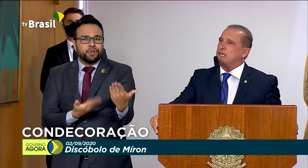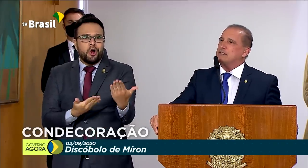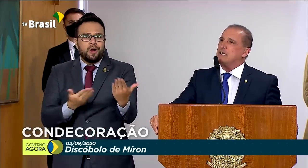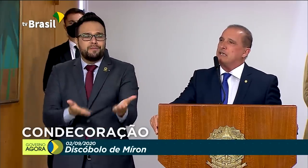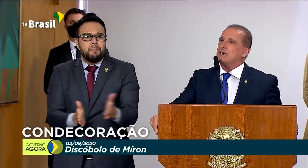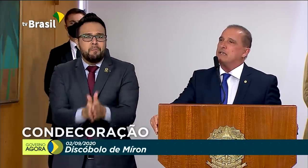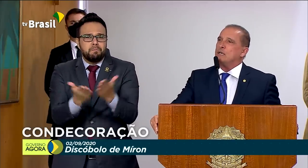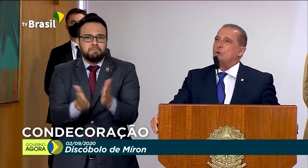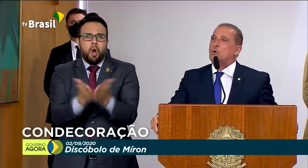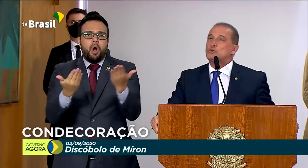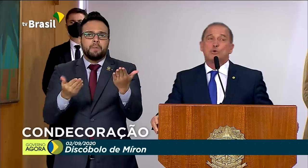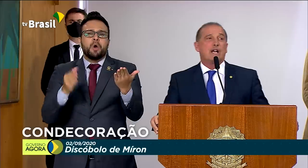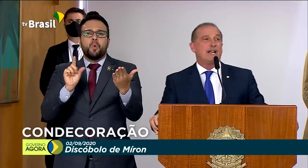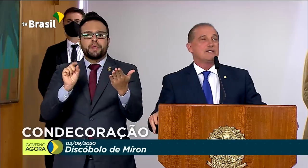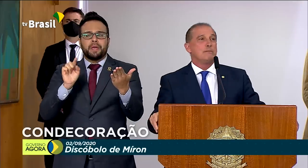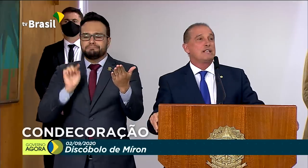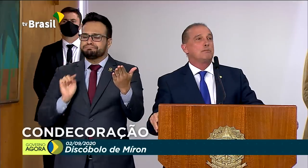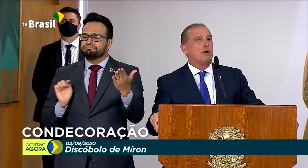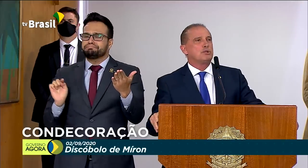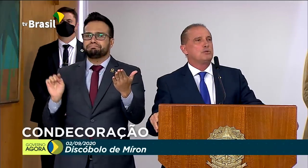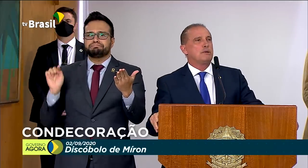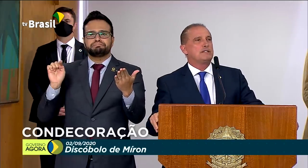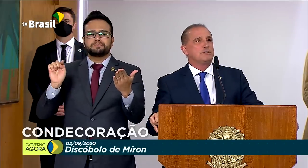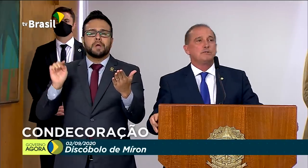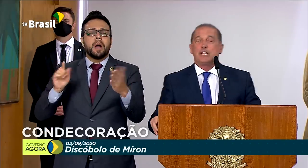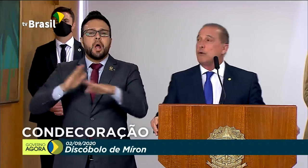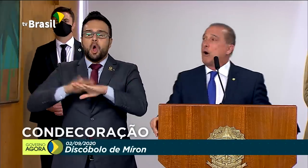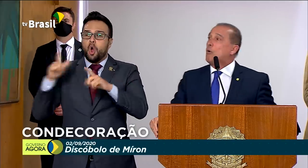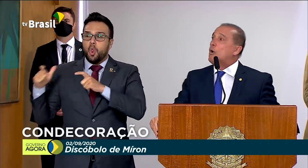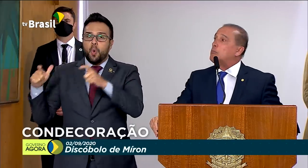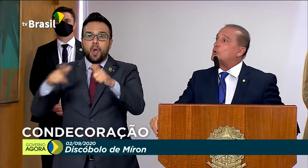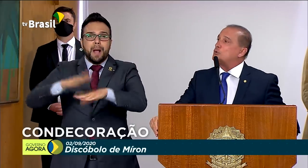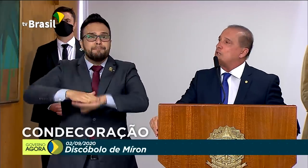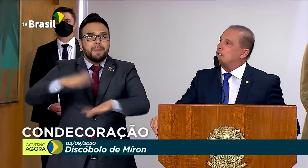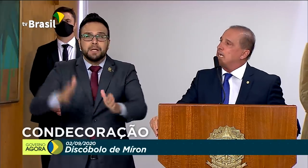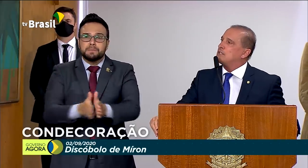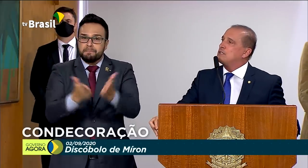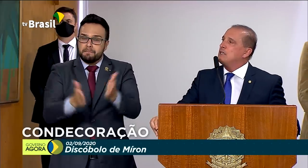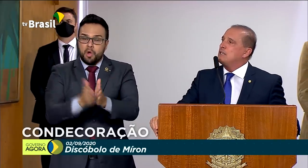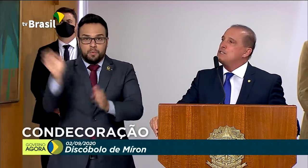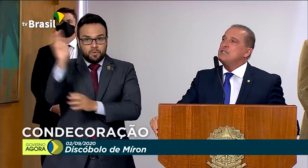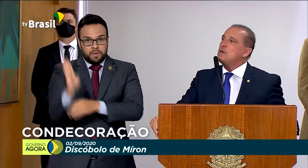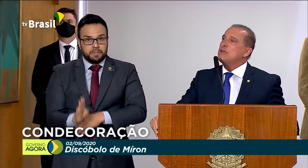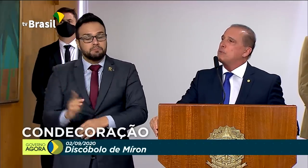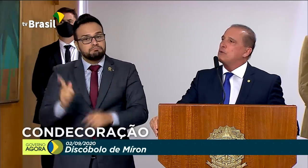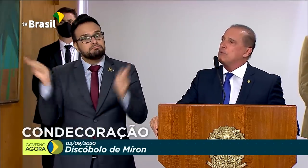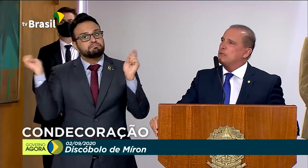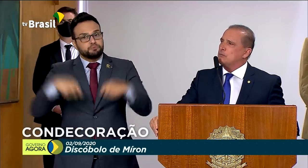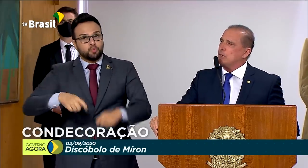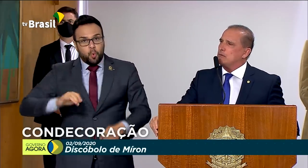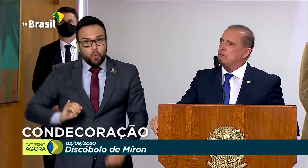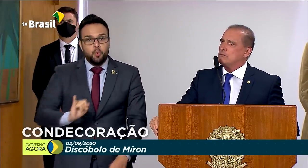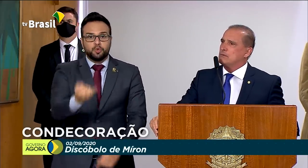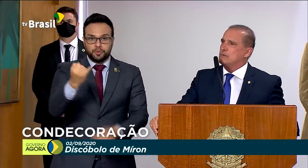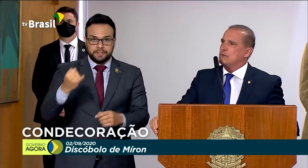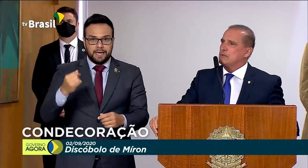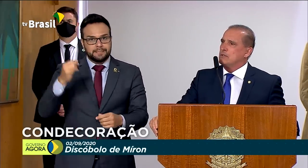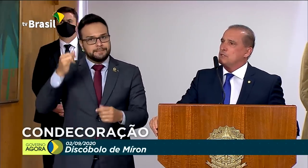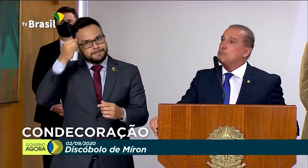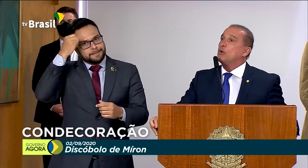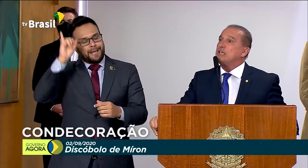periferia brasileira ou dos lugares mais pobres do Brasil tenha uma oportunidade de não ir para o caminho do mal,